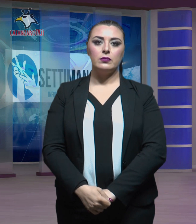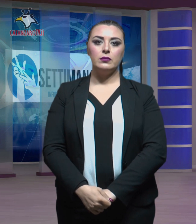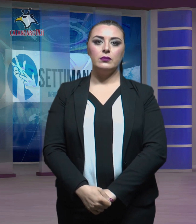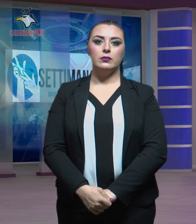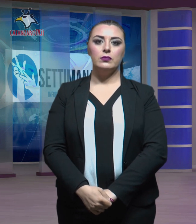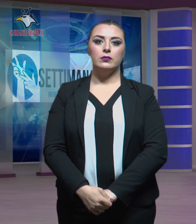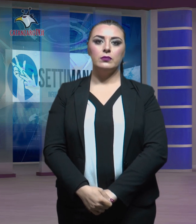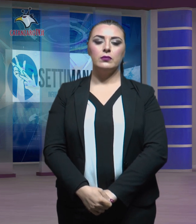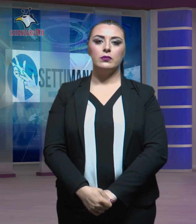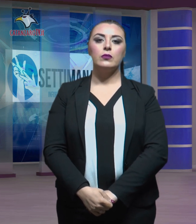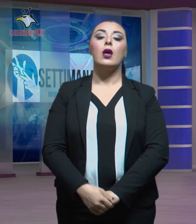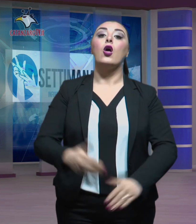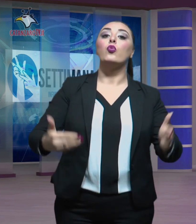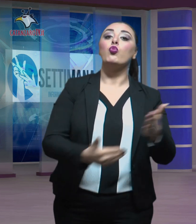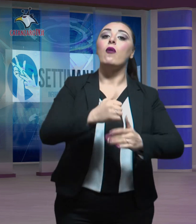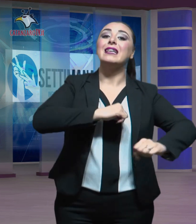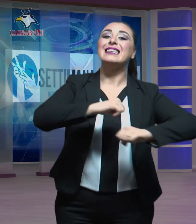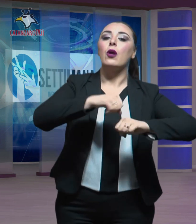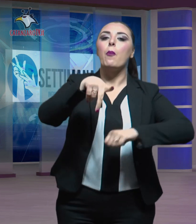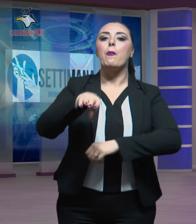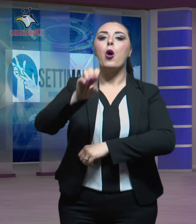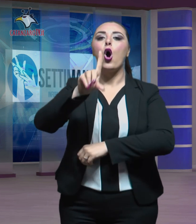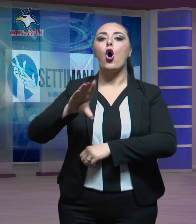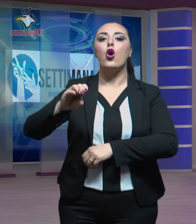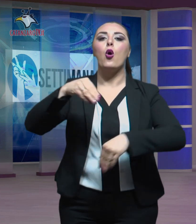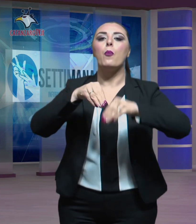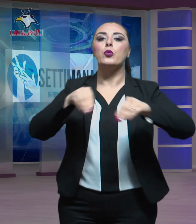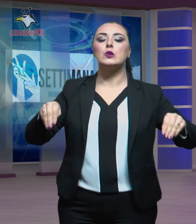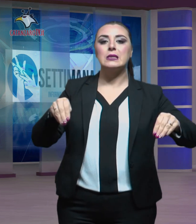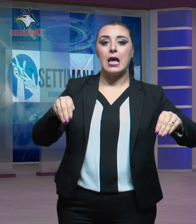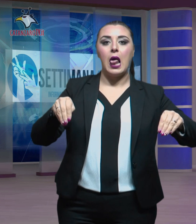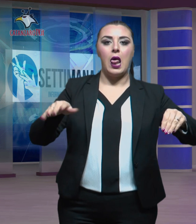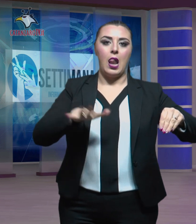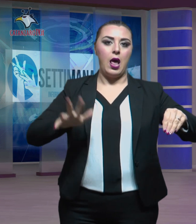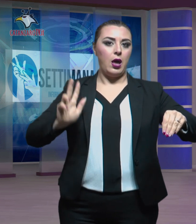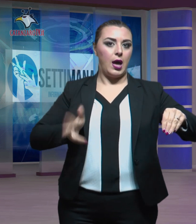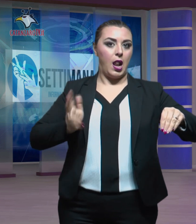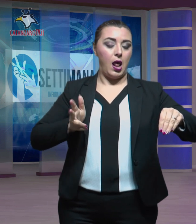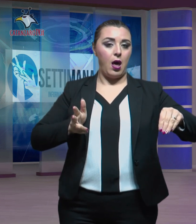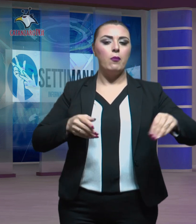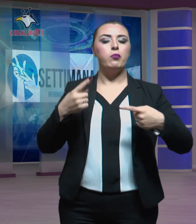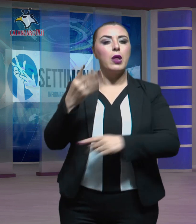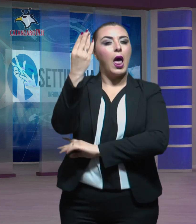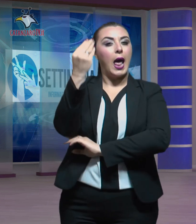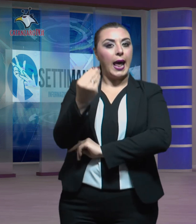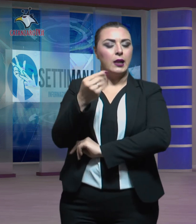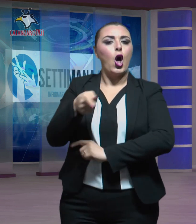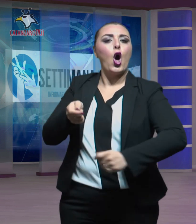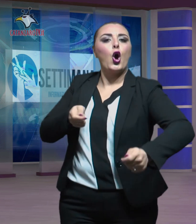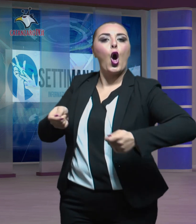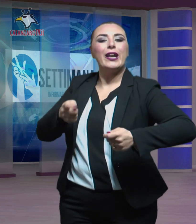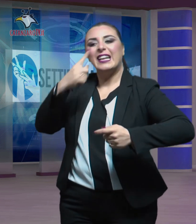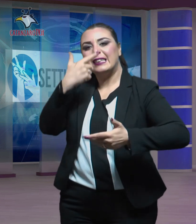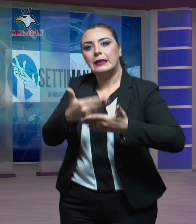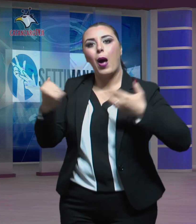Nuova direttrice al Polo Museale della Calabria, l'ente che coordina